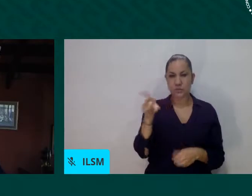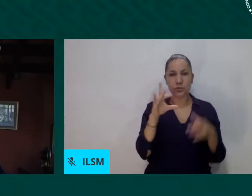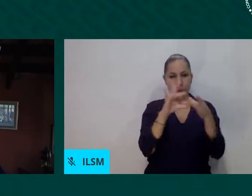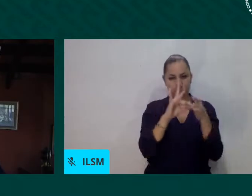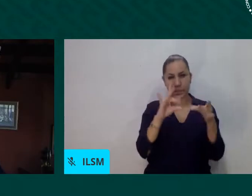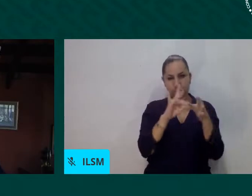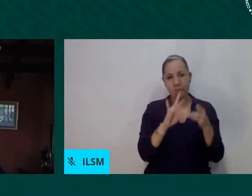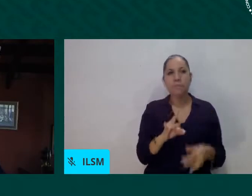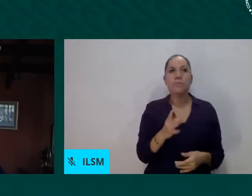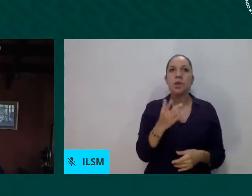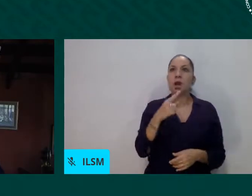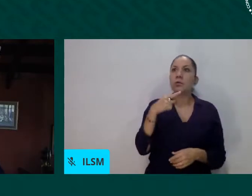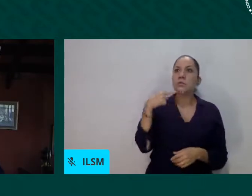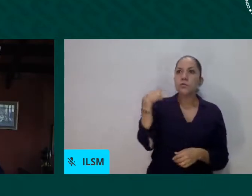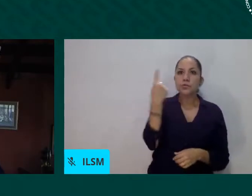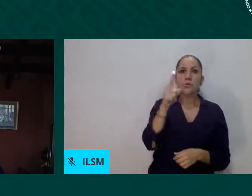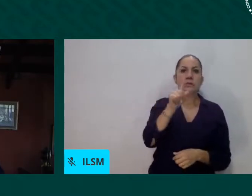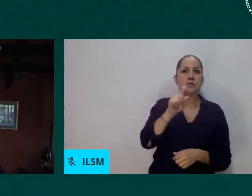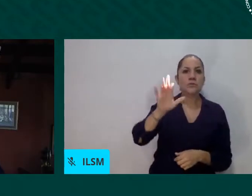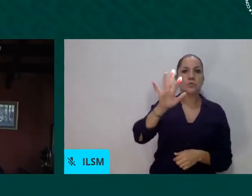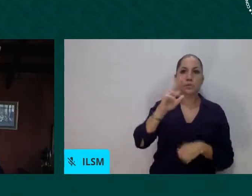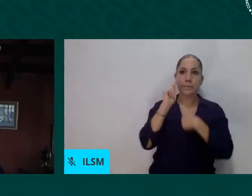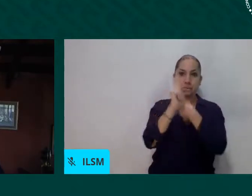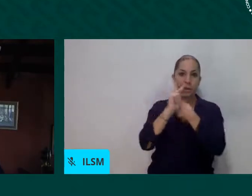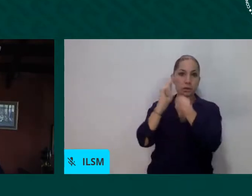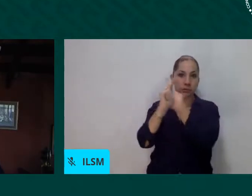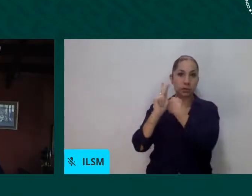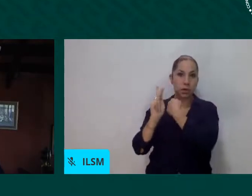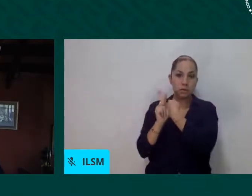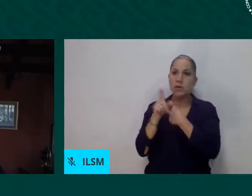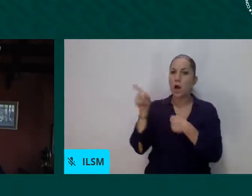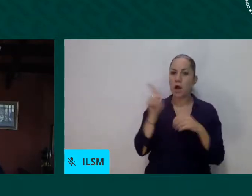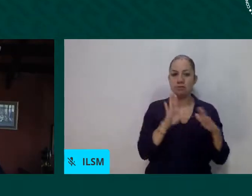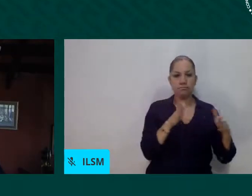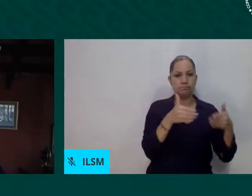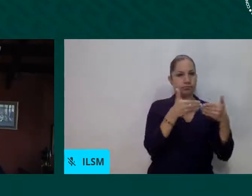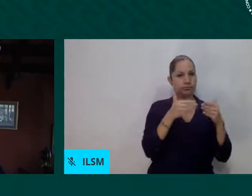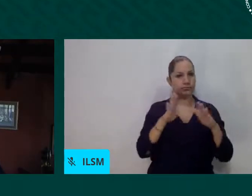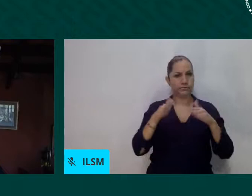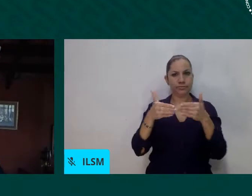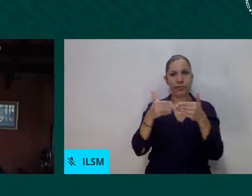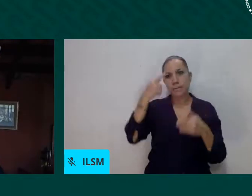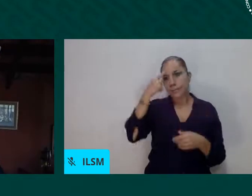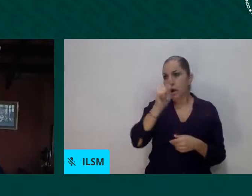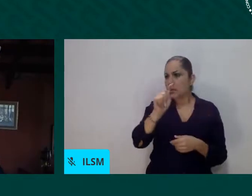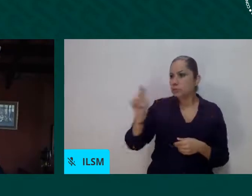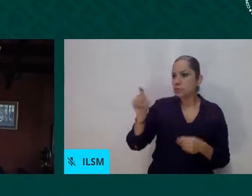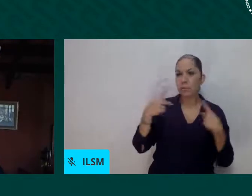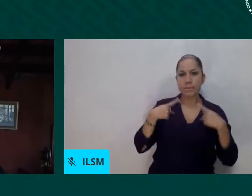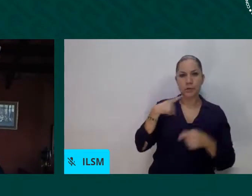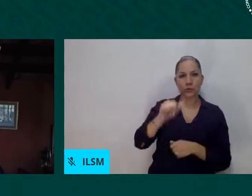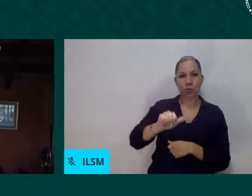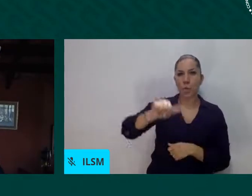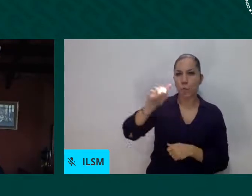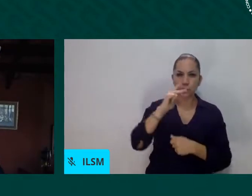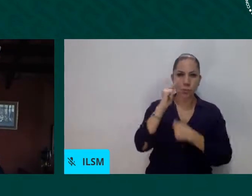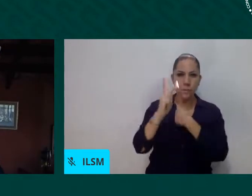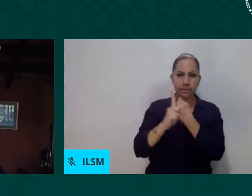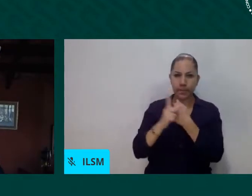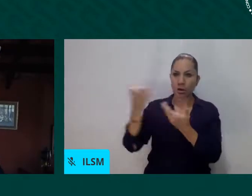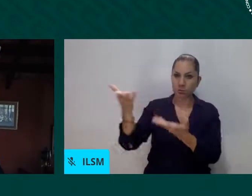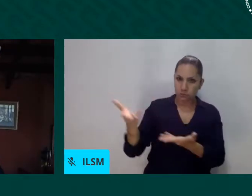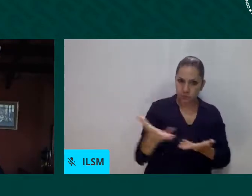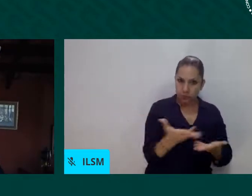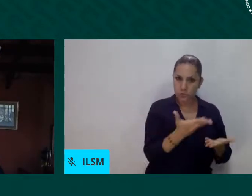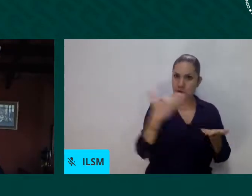fronterizo, directamente han vedado el traslado de fronteras de las personas de un lugar a otro,